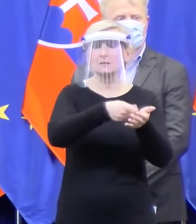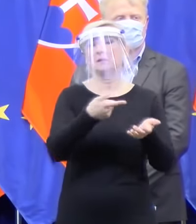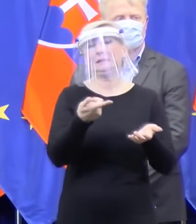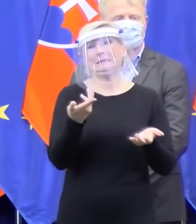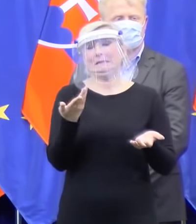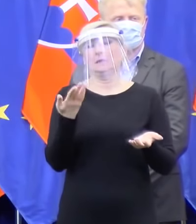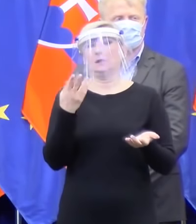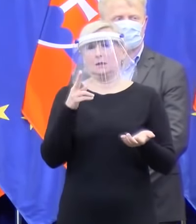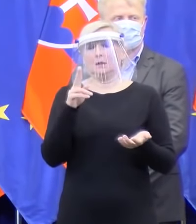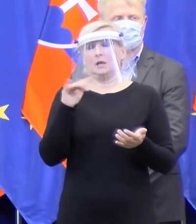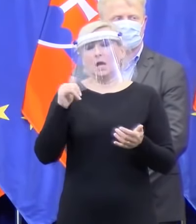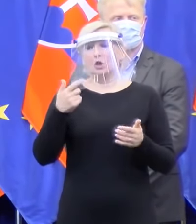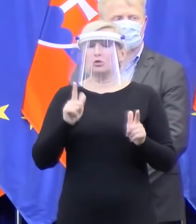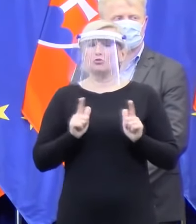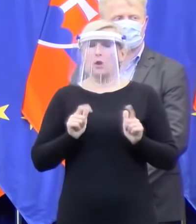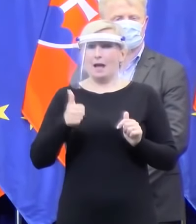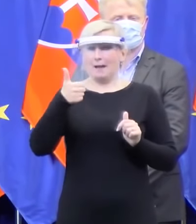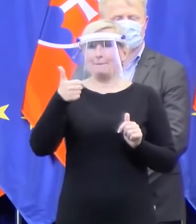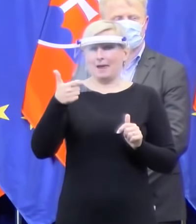veľmi silný a dobrý tým.